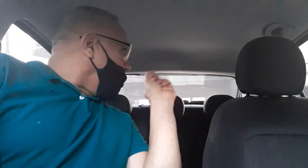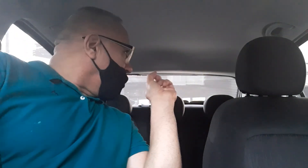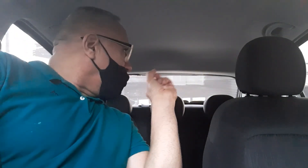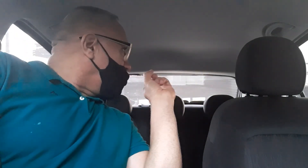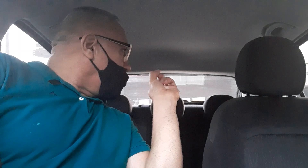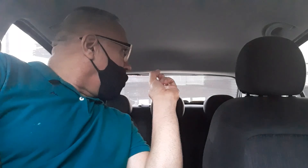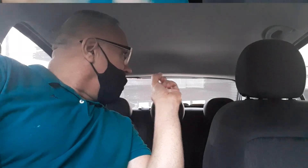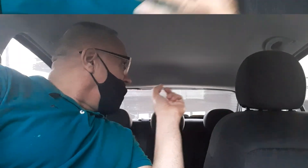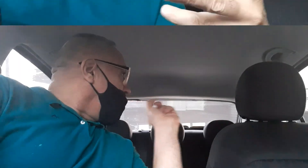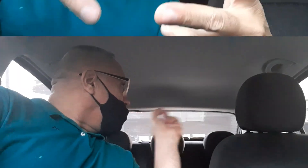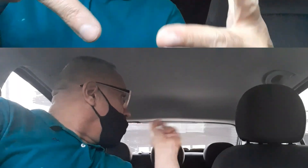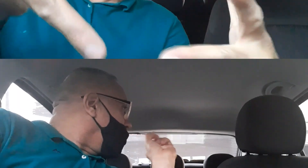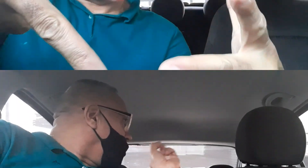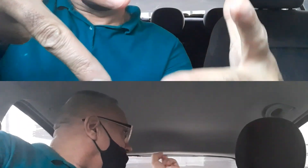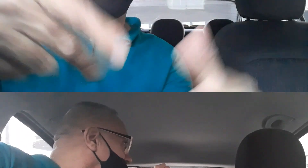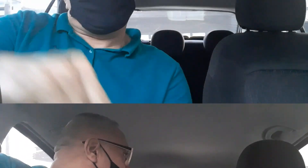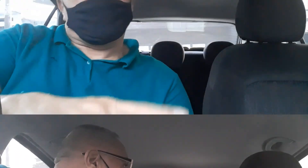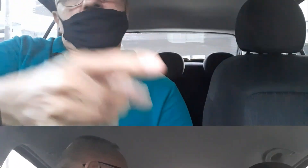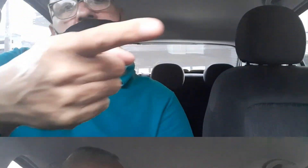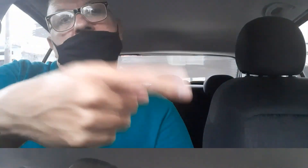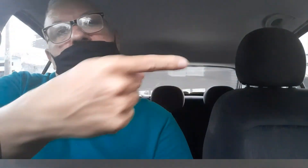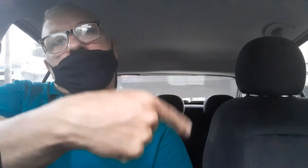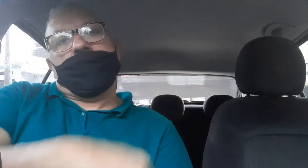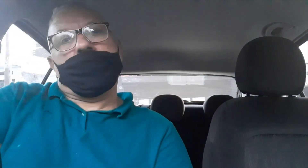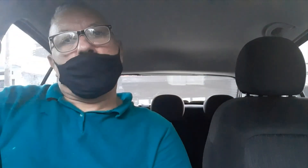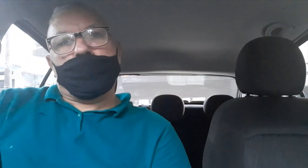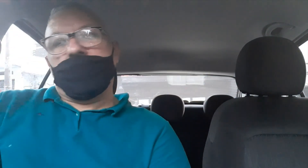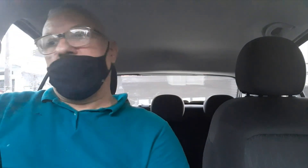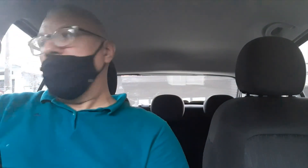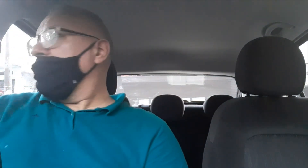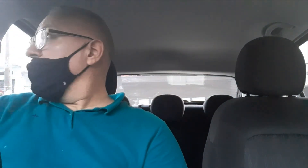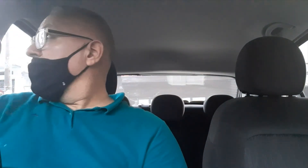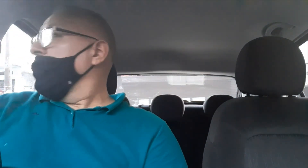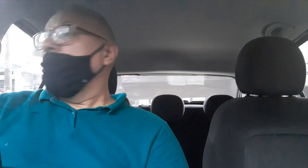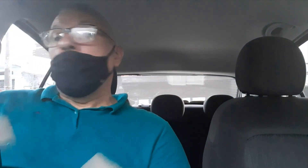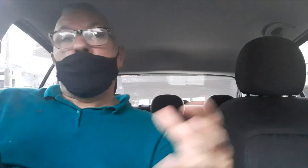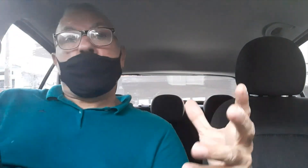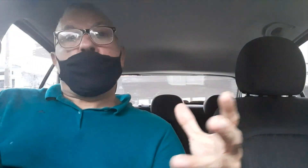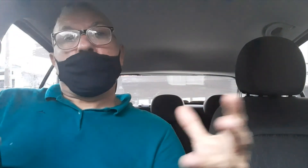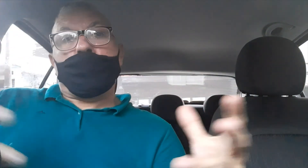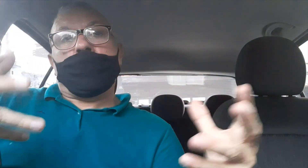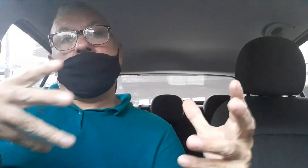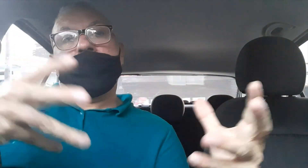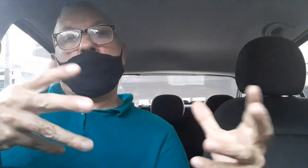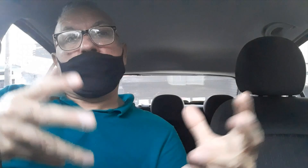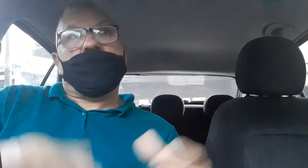Vixe, Esquece, Esquece, Esquece,